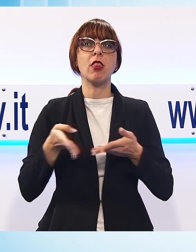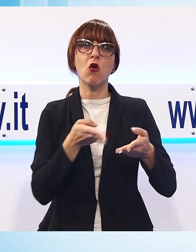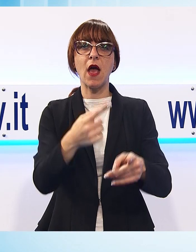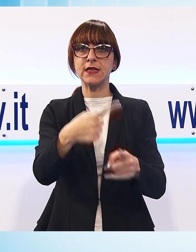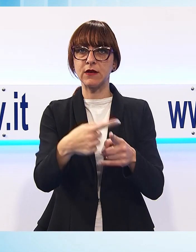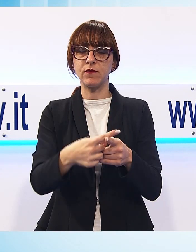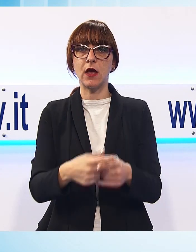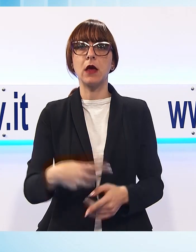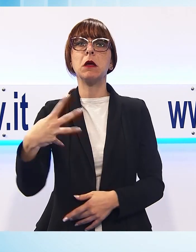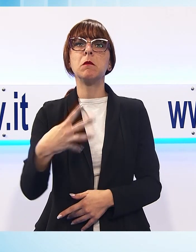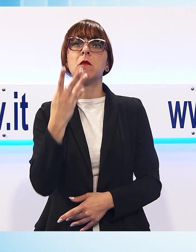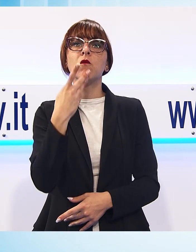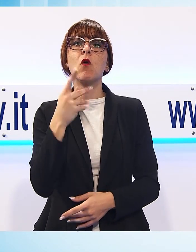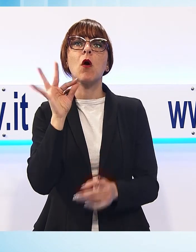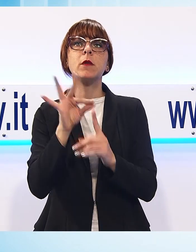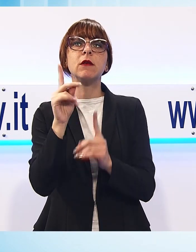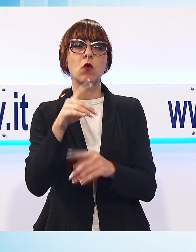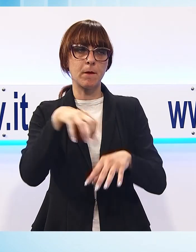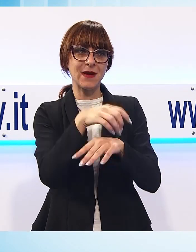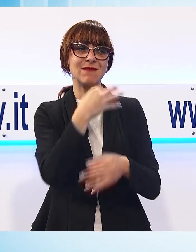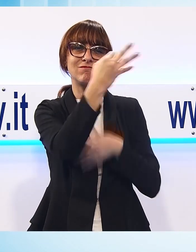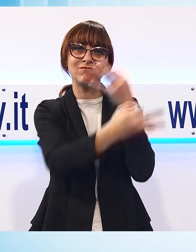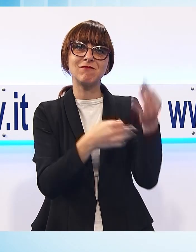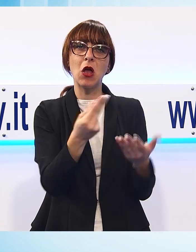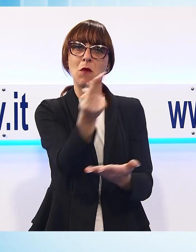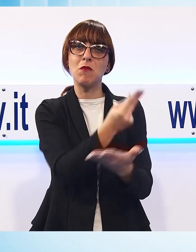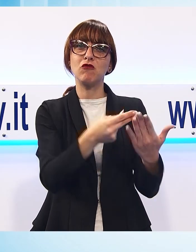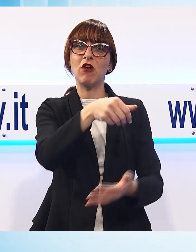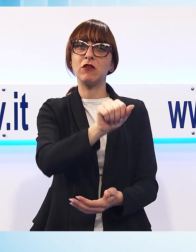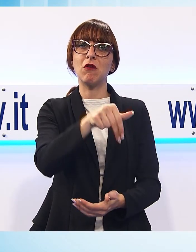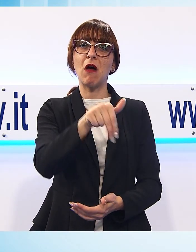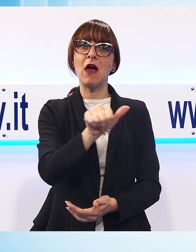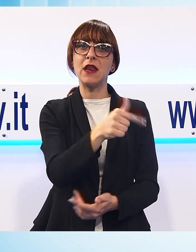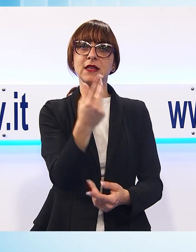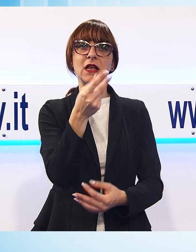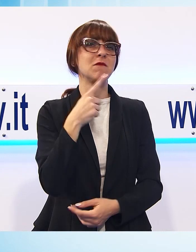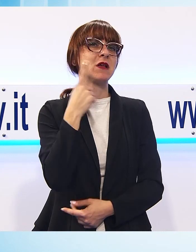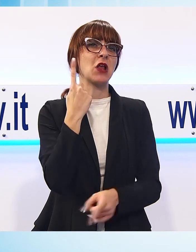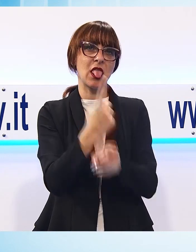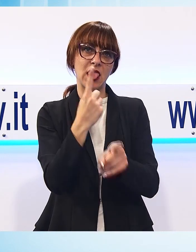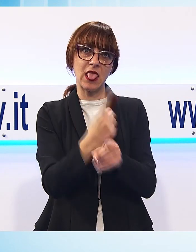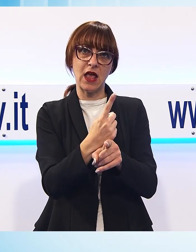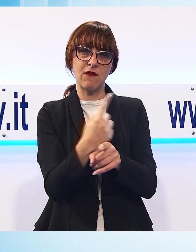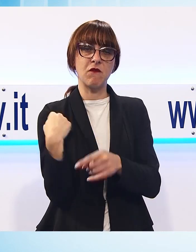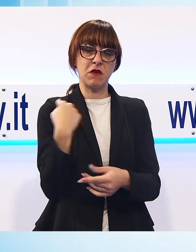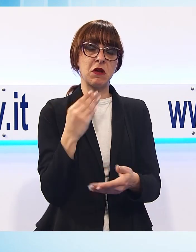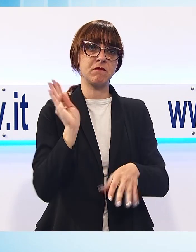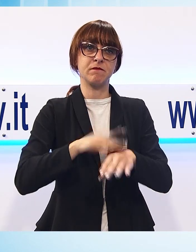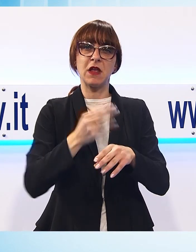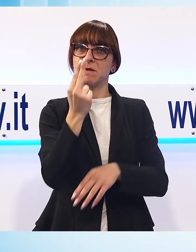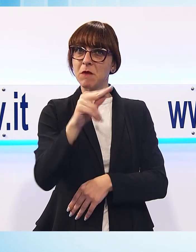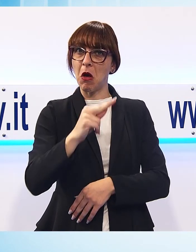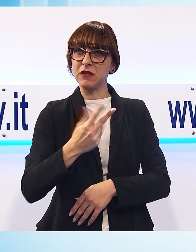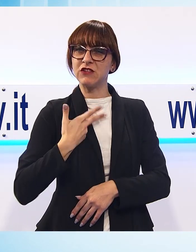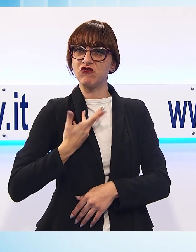'intenzione di Menesini è quella di ribadire al Ministero che il progetto ANAS può essere migliorato grazie alle varie richieste di modifica emerse dall